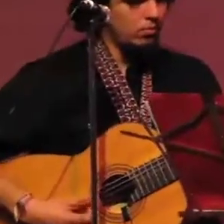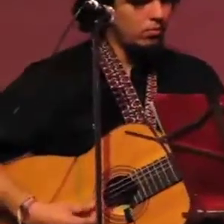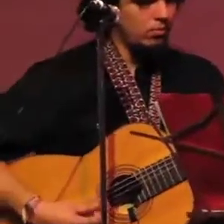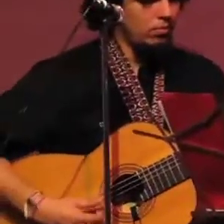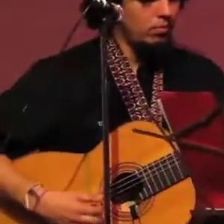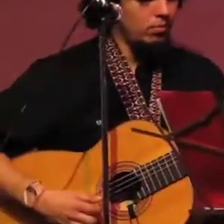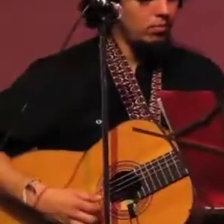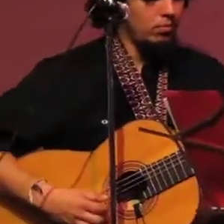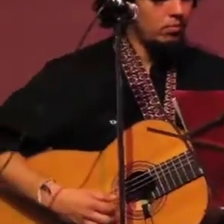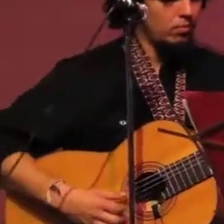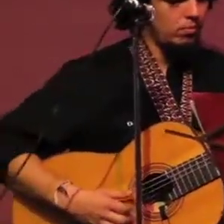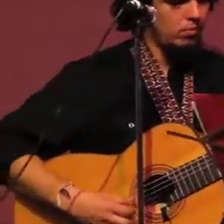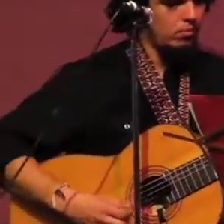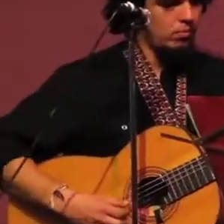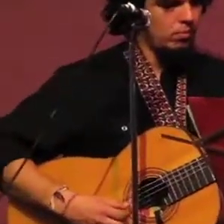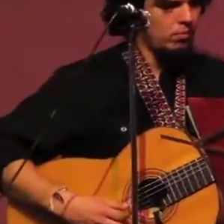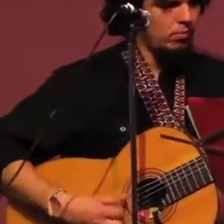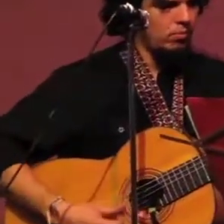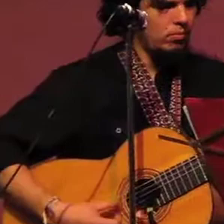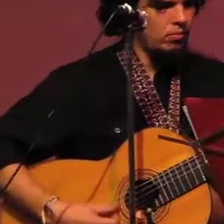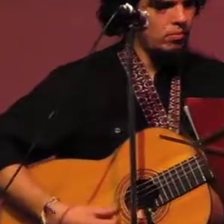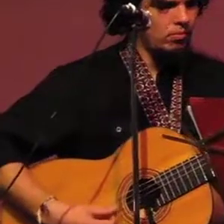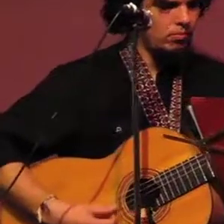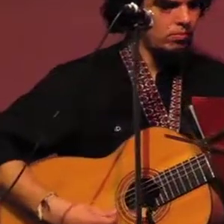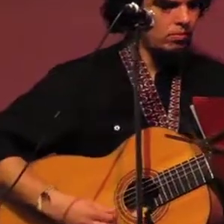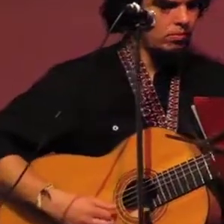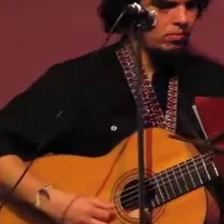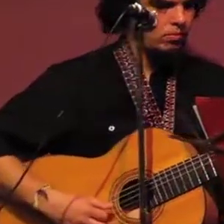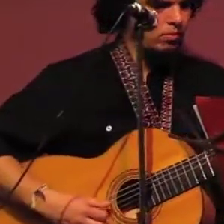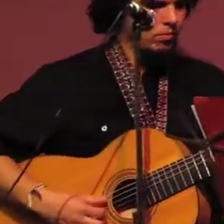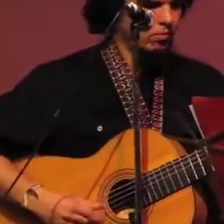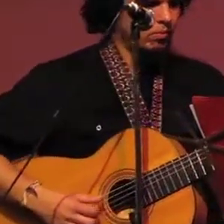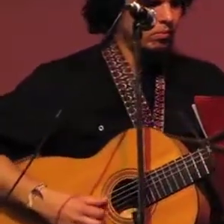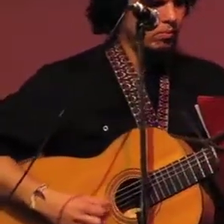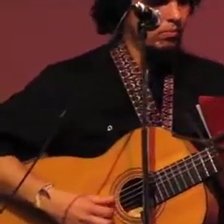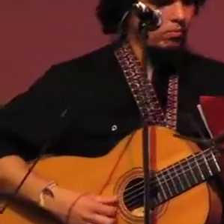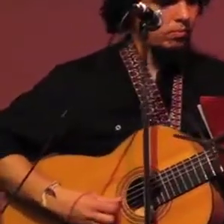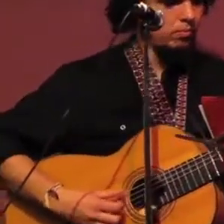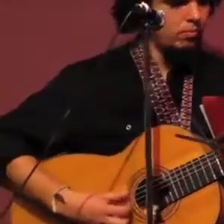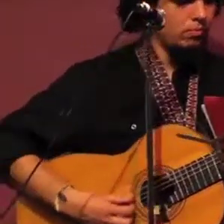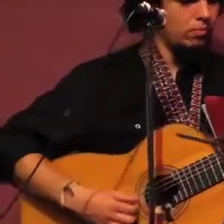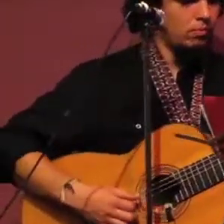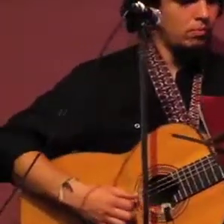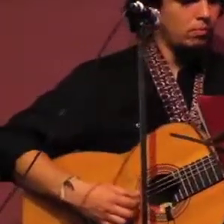sinzonte Si no creyeron en el monte